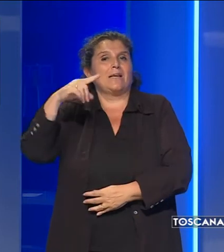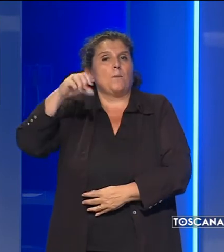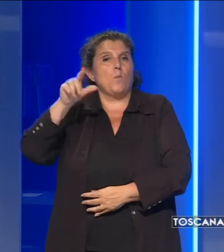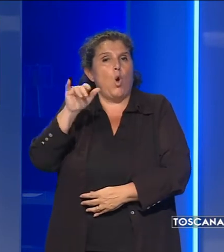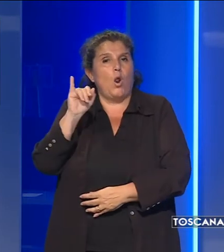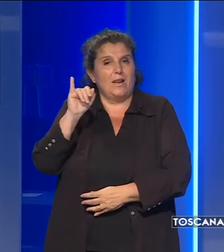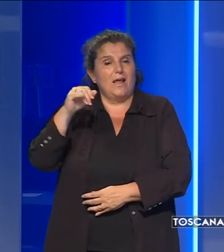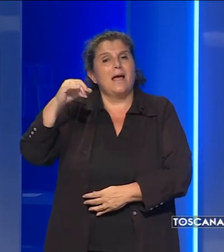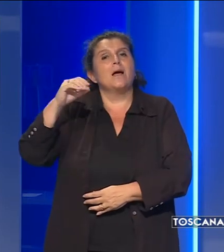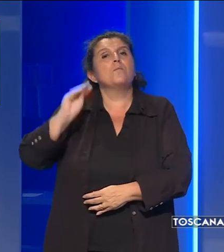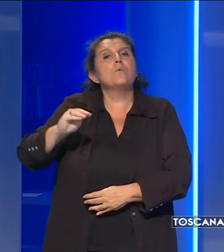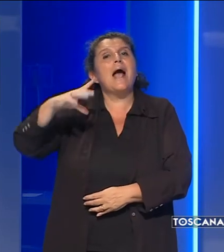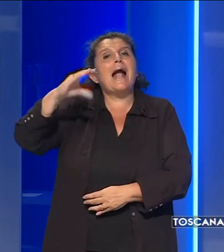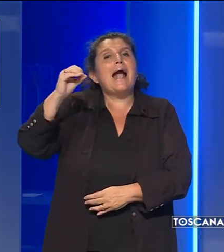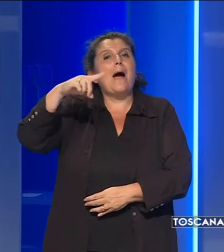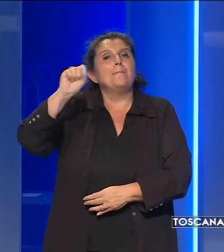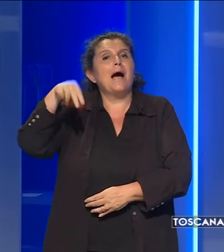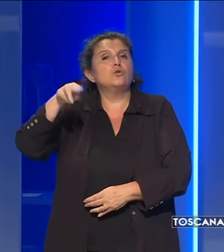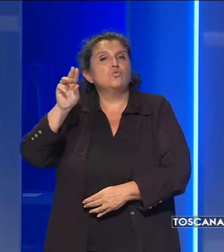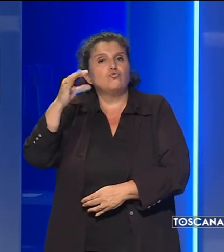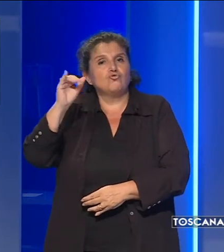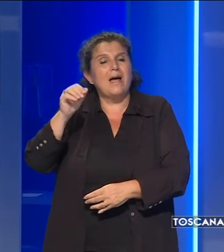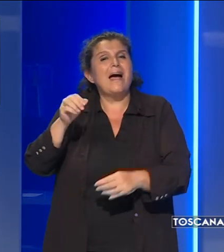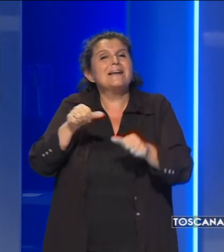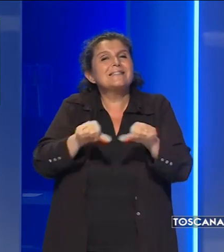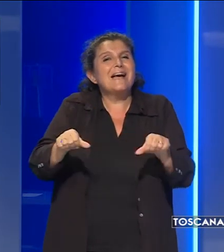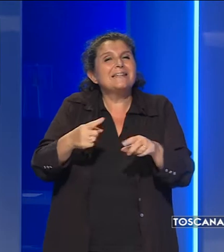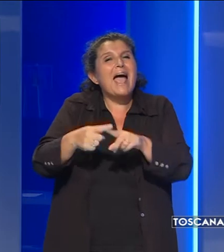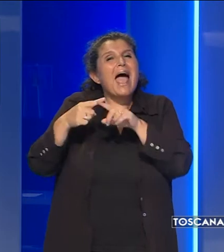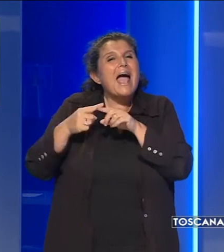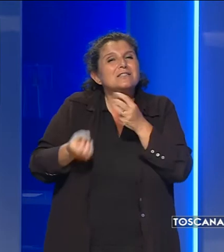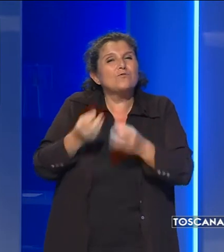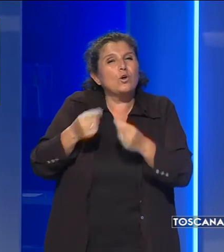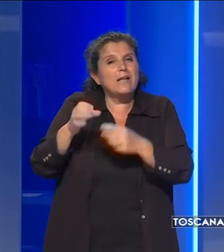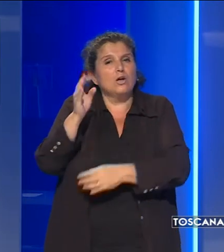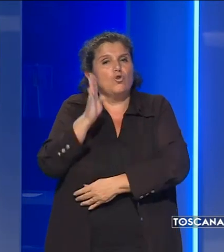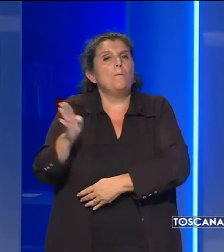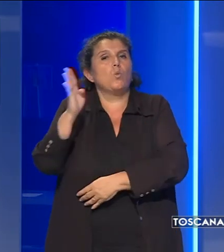in località Capannuccia, nella sede dell'ex fornace Brunelleschi.